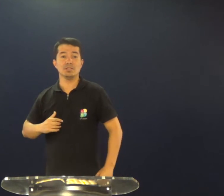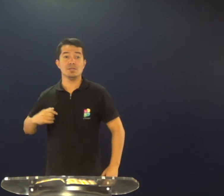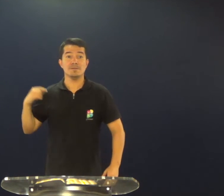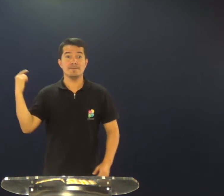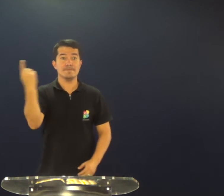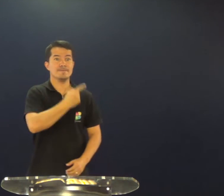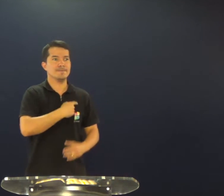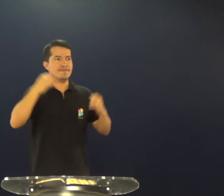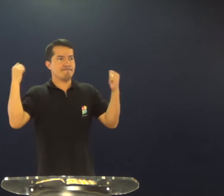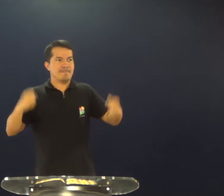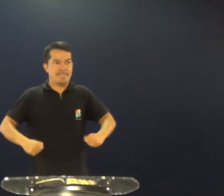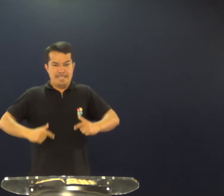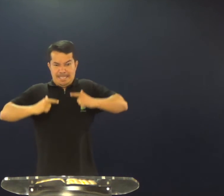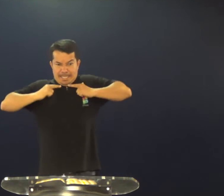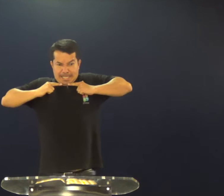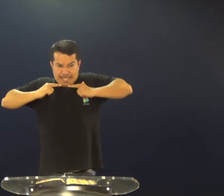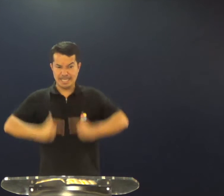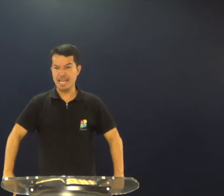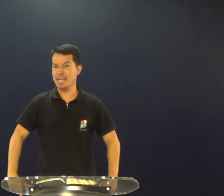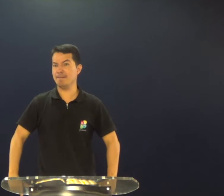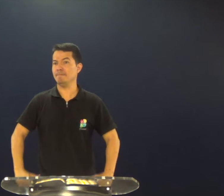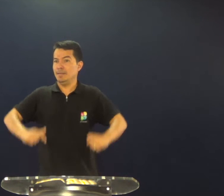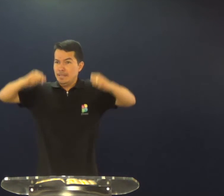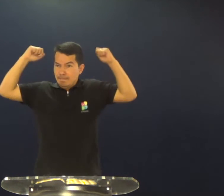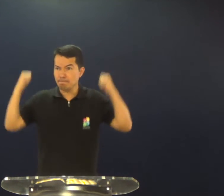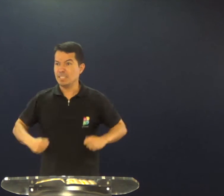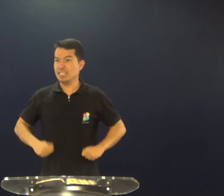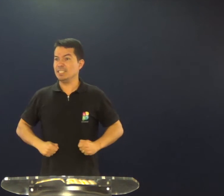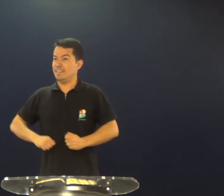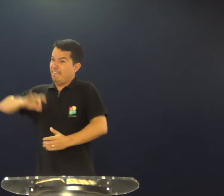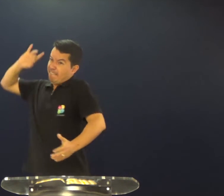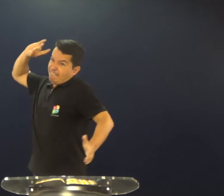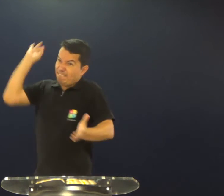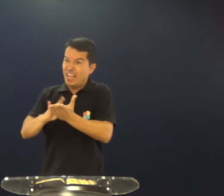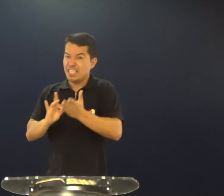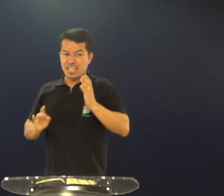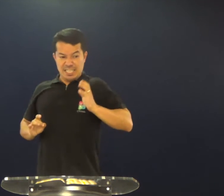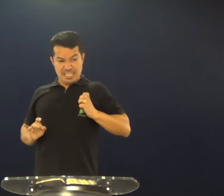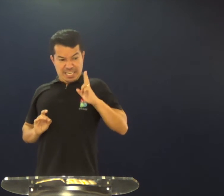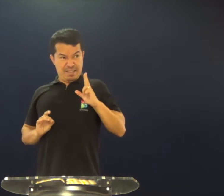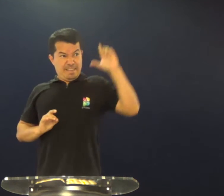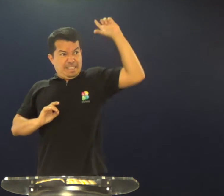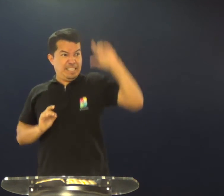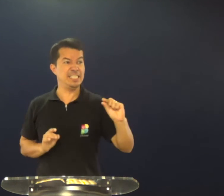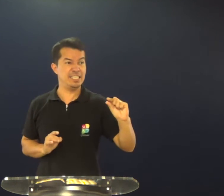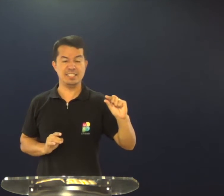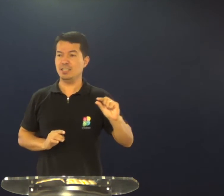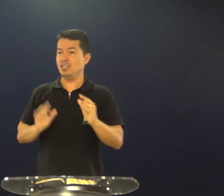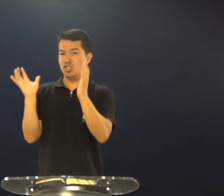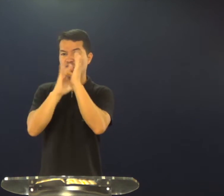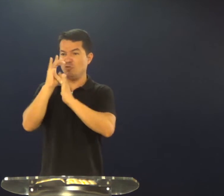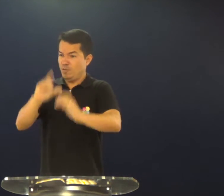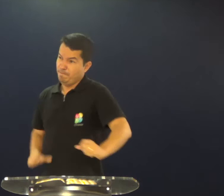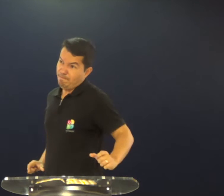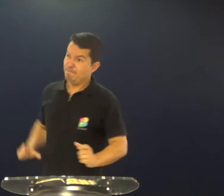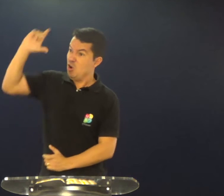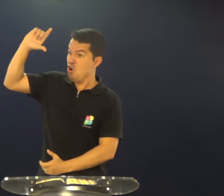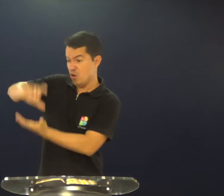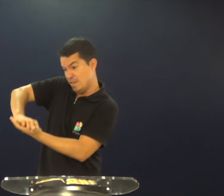adianta. Nós precisamos ser limpos, nós precisamos que o nosso eu diminua,